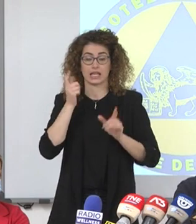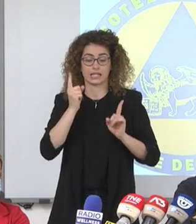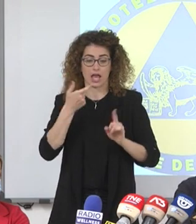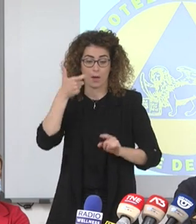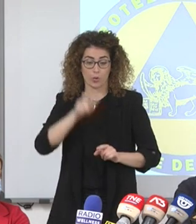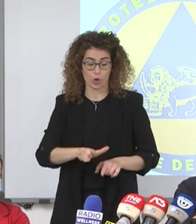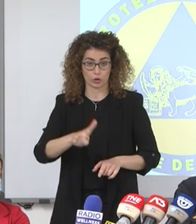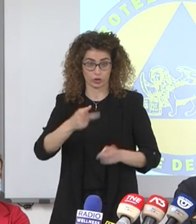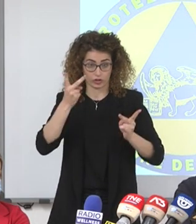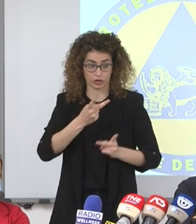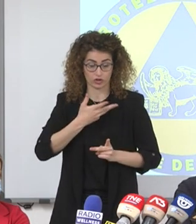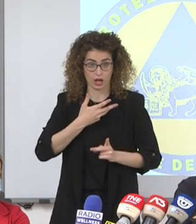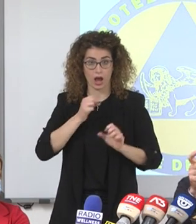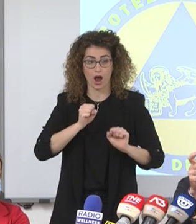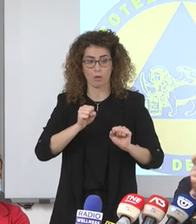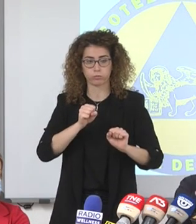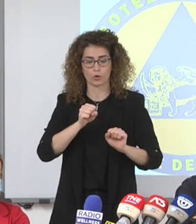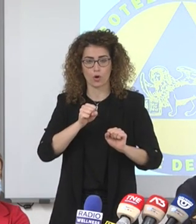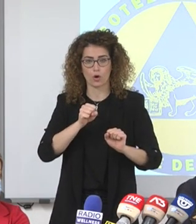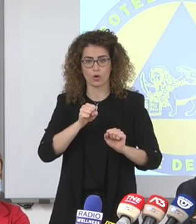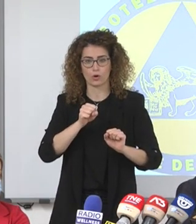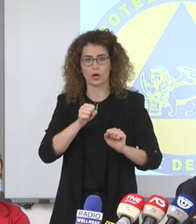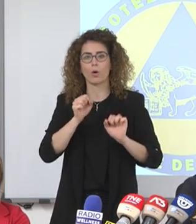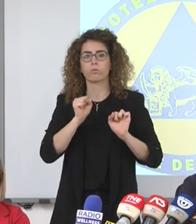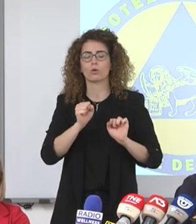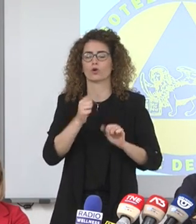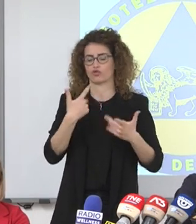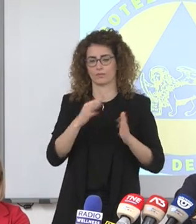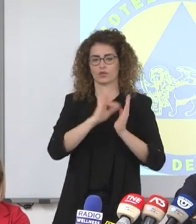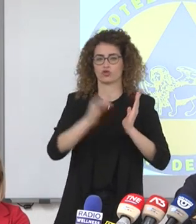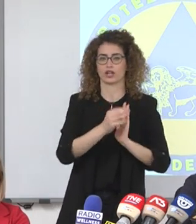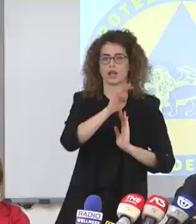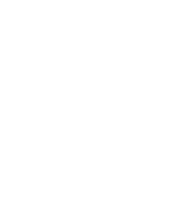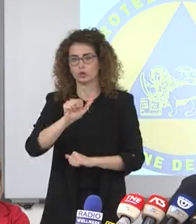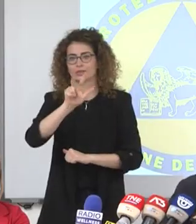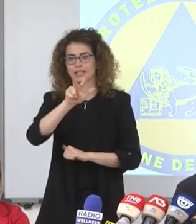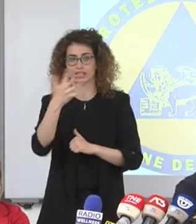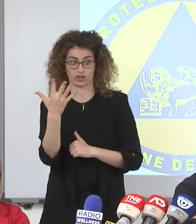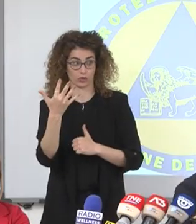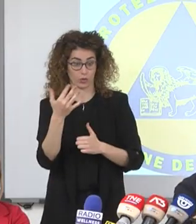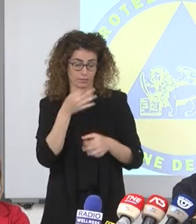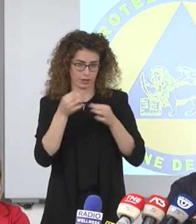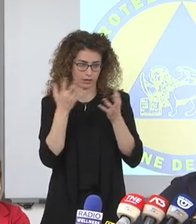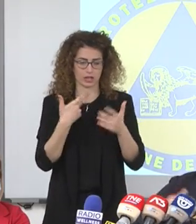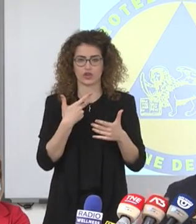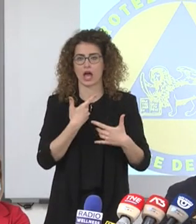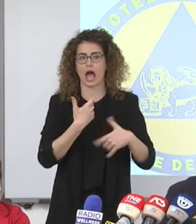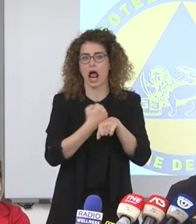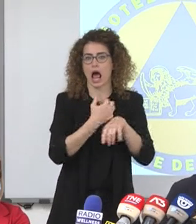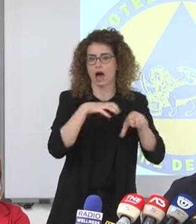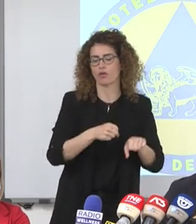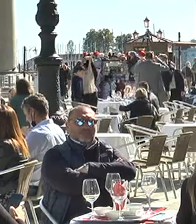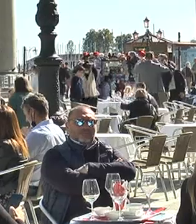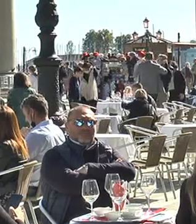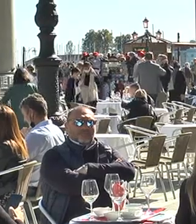anticipata fino a 35 giorni, cioè i 42 possono diventare 35, impegni di lavoro, uno ha già fissato le